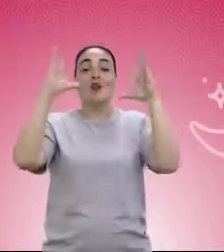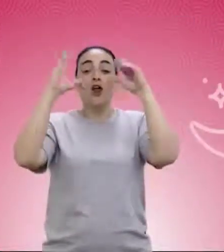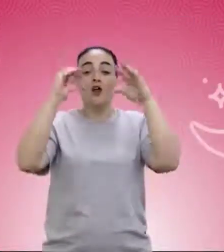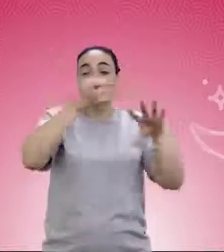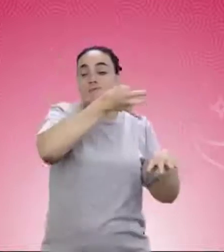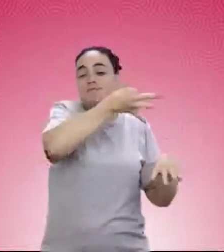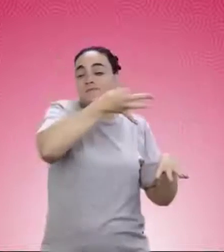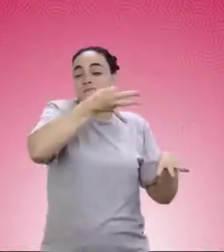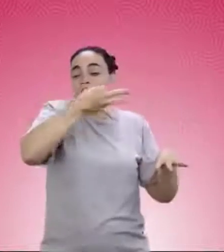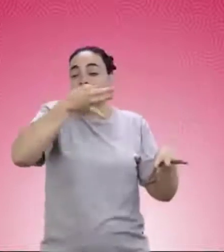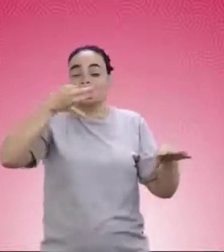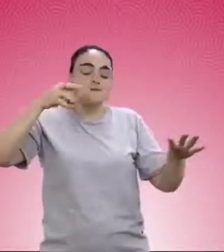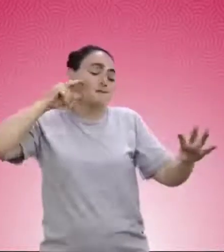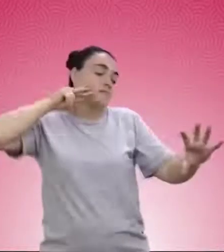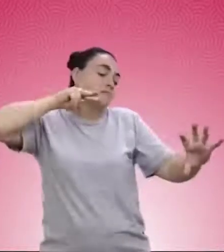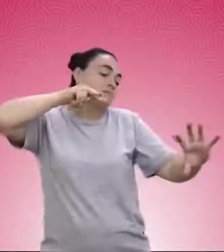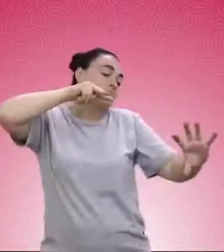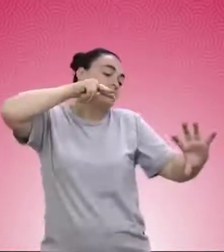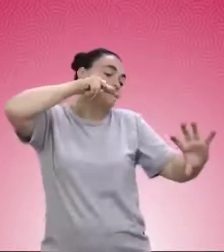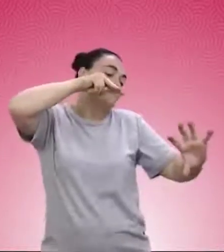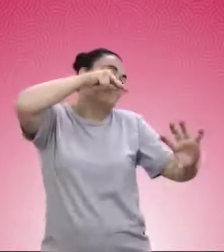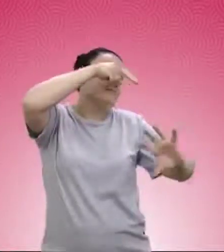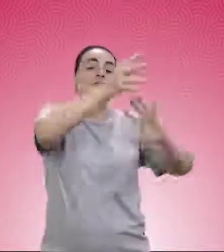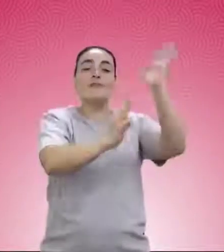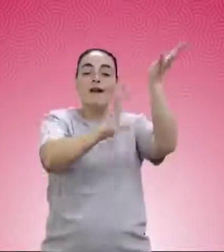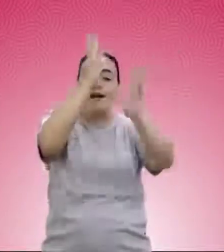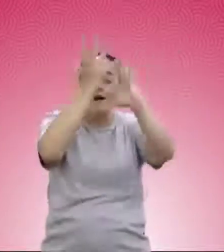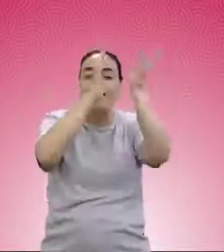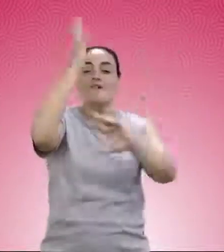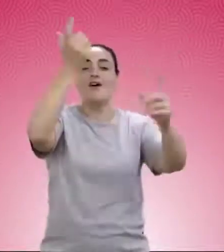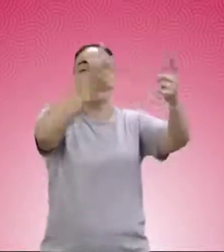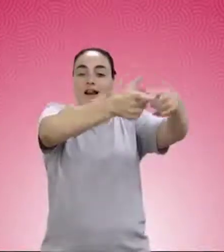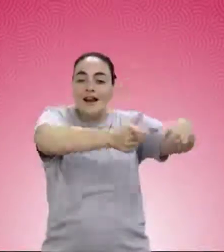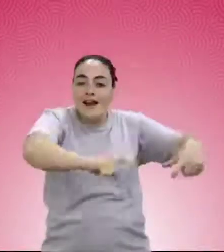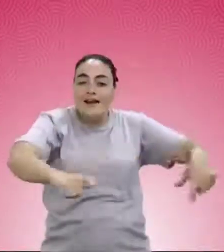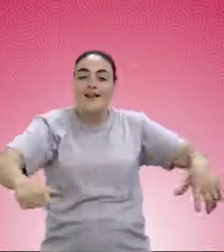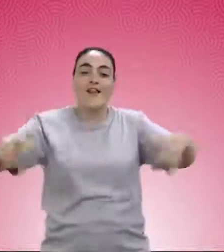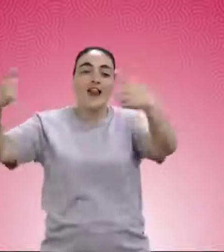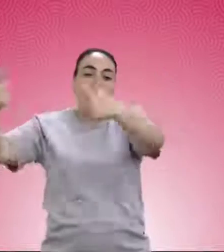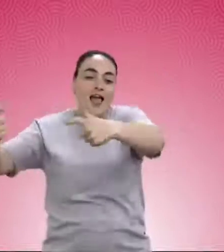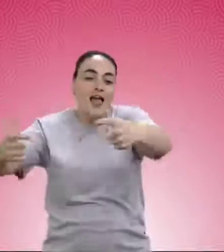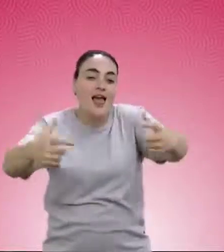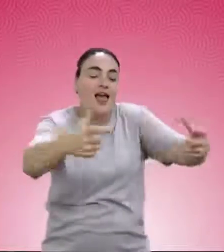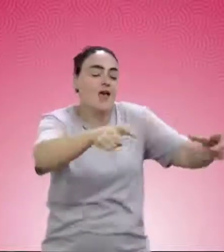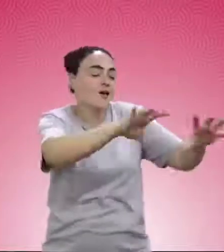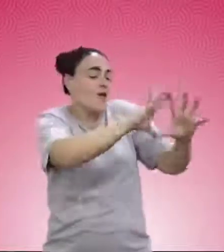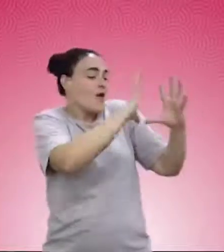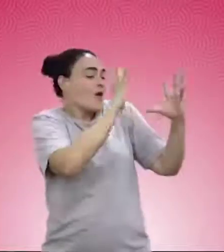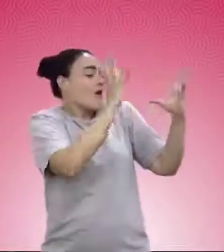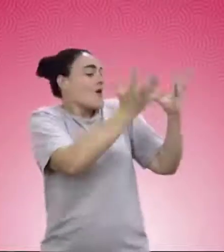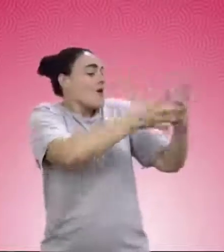Todas las noches Yasi miraba a la tierra. Miraba sus árboles, sus ríos. Miraba a la tierra